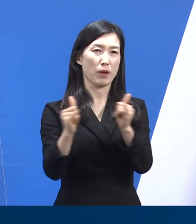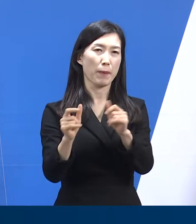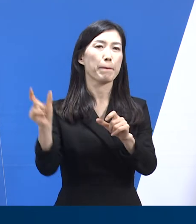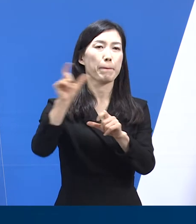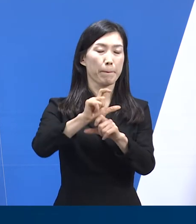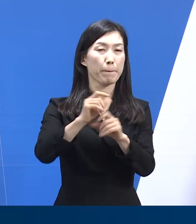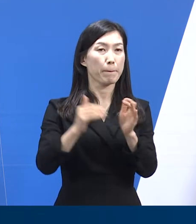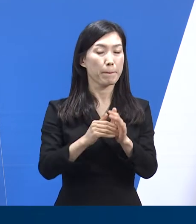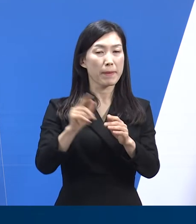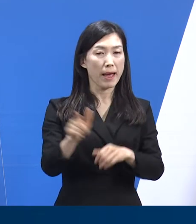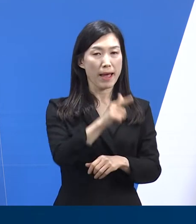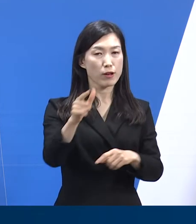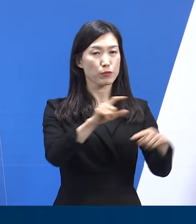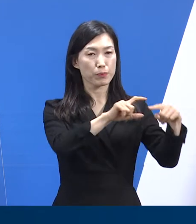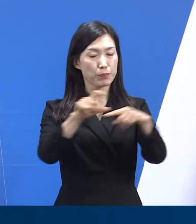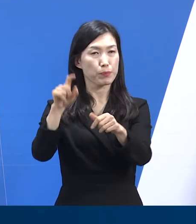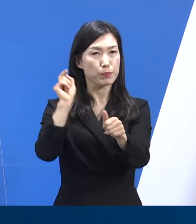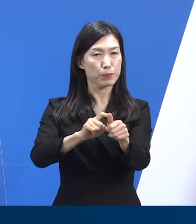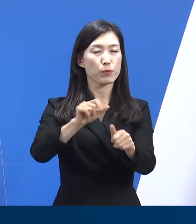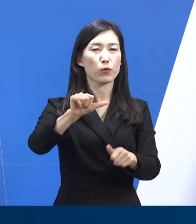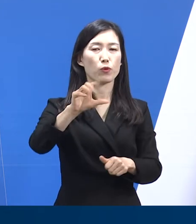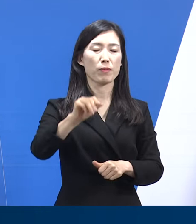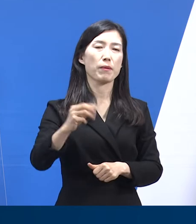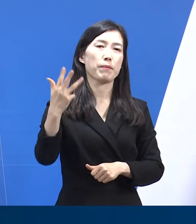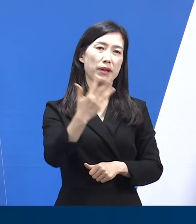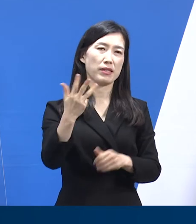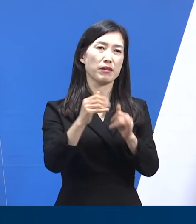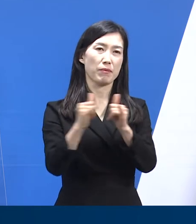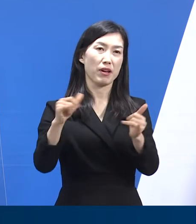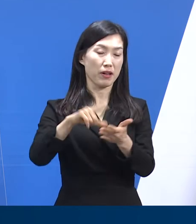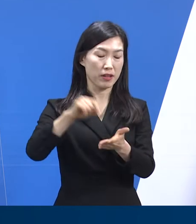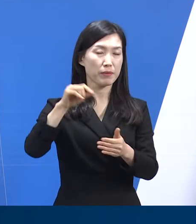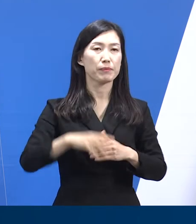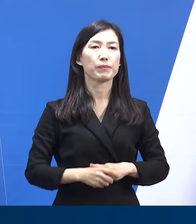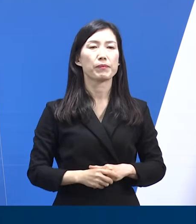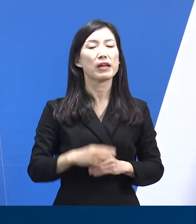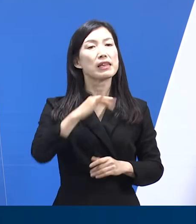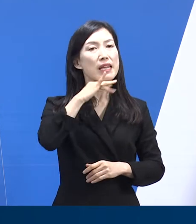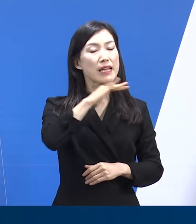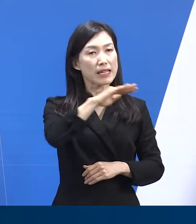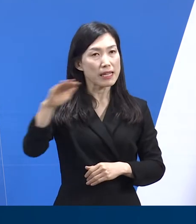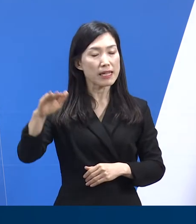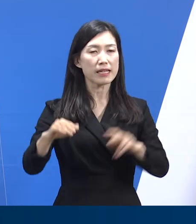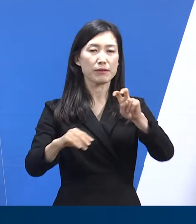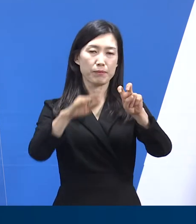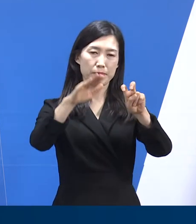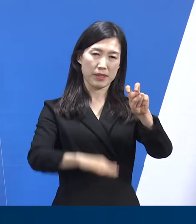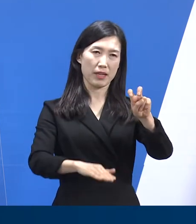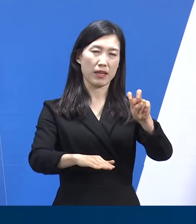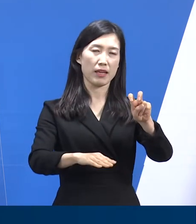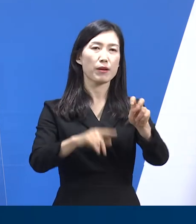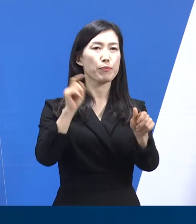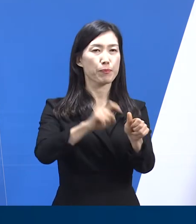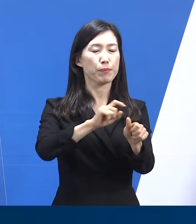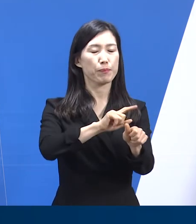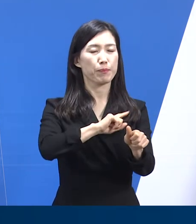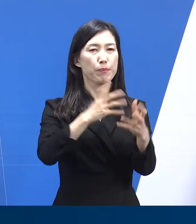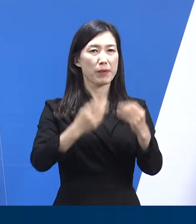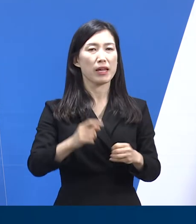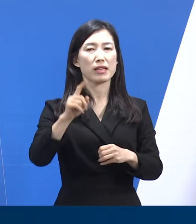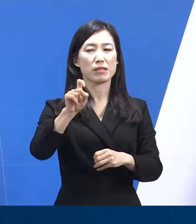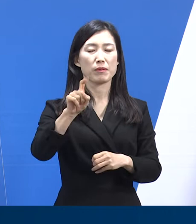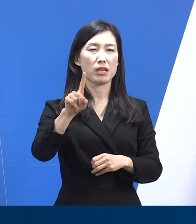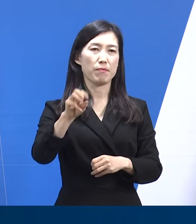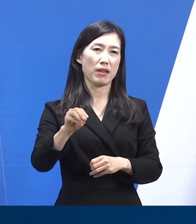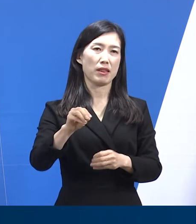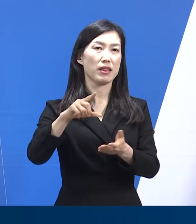하루 평균 확진자는 5만 8,692명입니다. 연령별로 보면 20세 이하 확진자가 11만 2